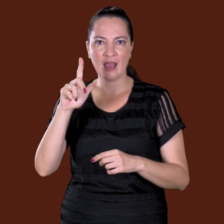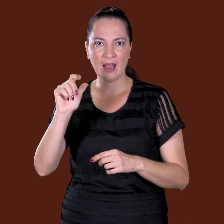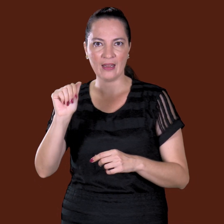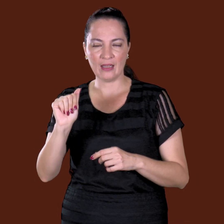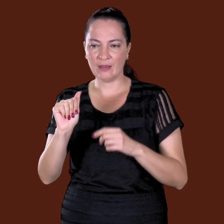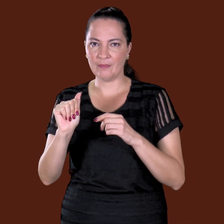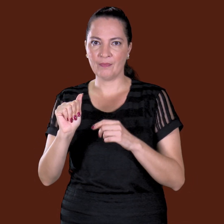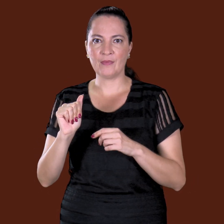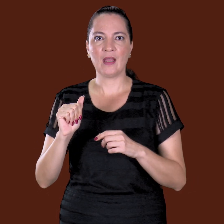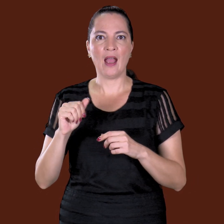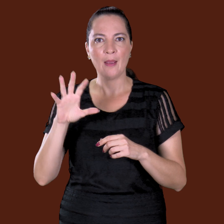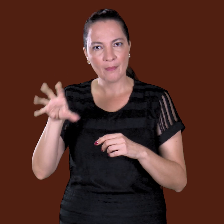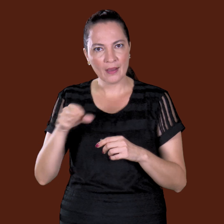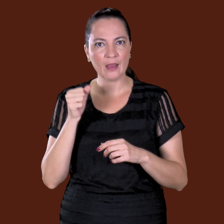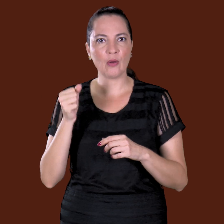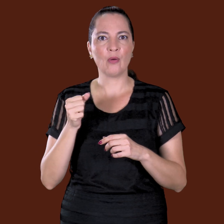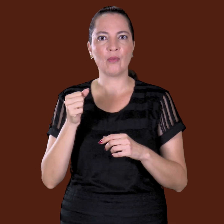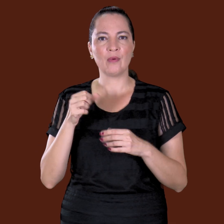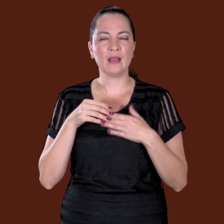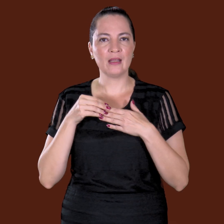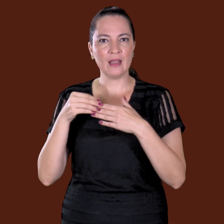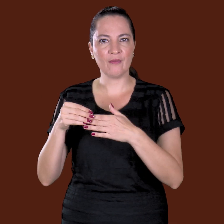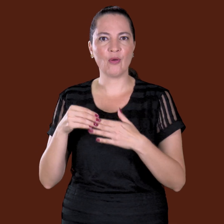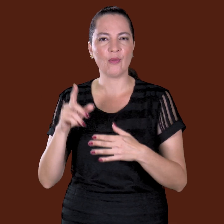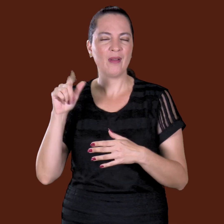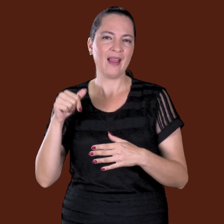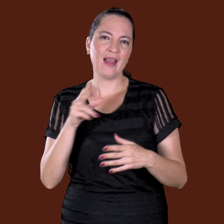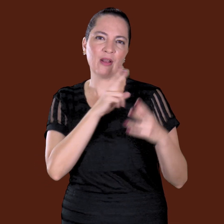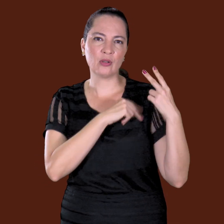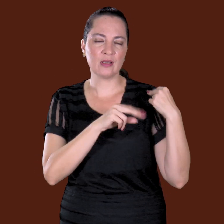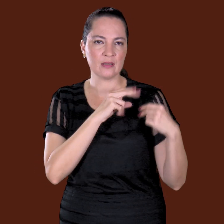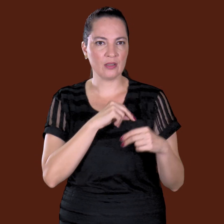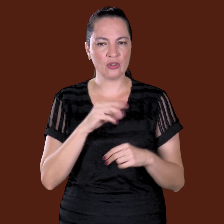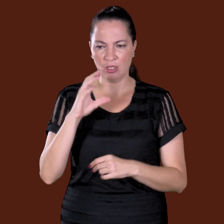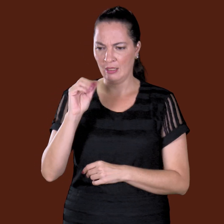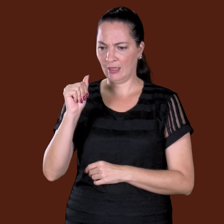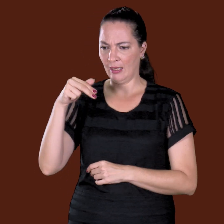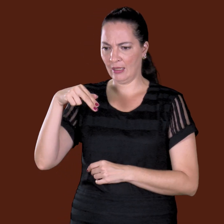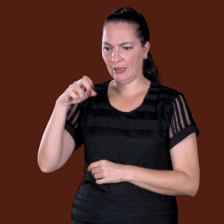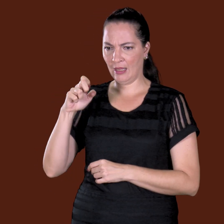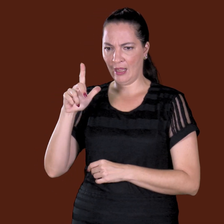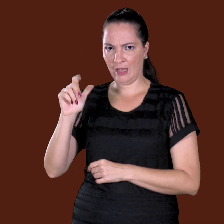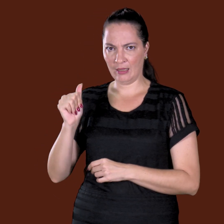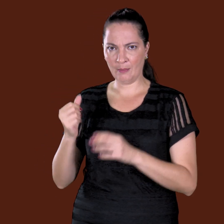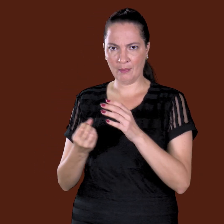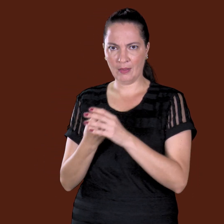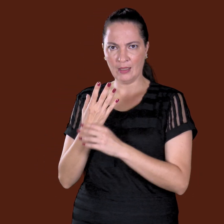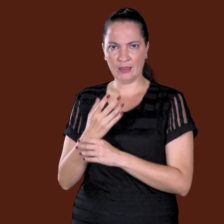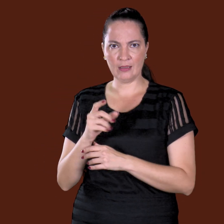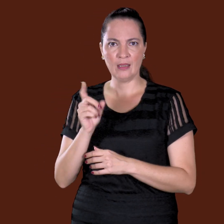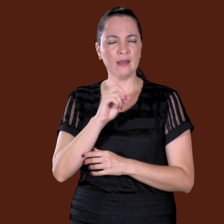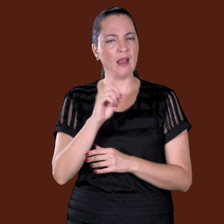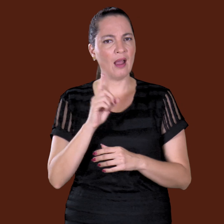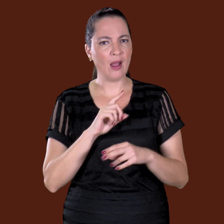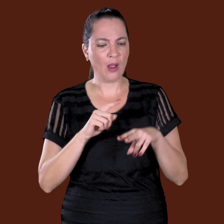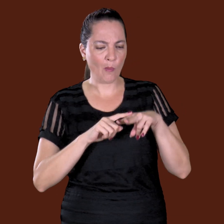levou essa canela aqui pra dar sorte pra nós ganharmos o jogo amanhã. Adolescente, né? Canela de planta? Canela de gente,